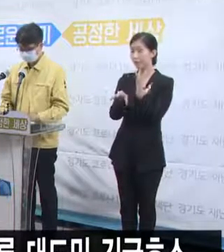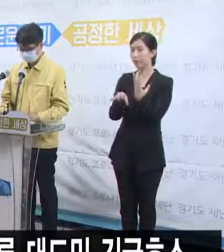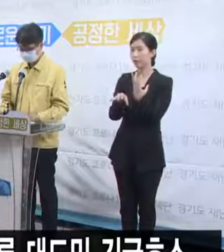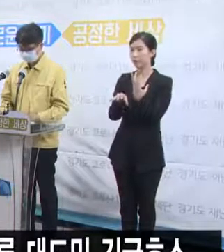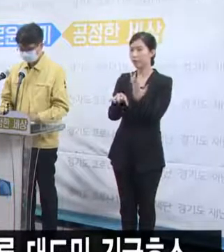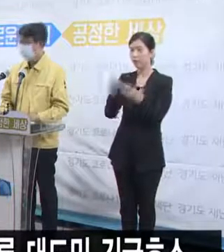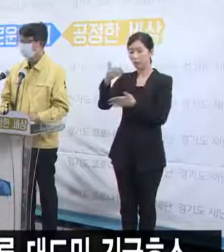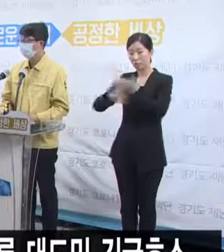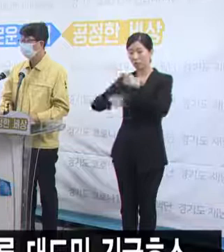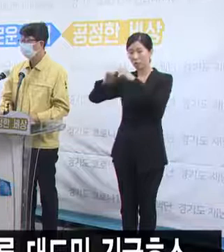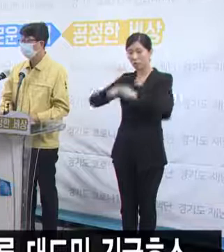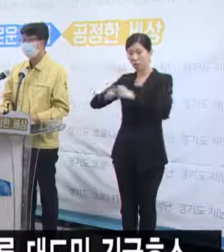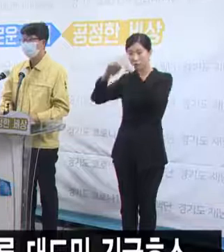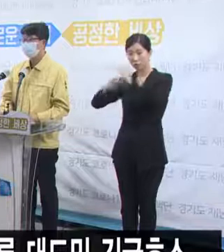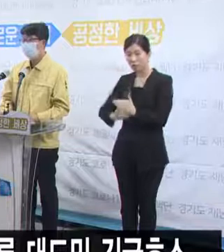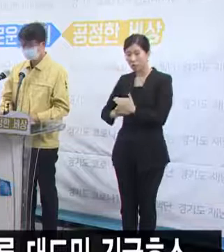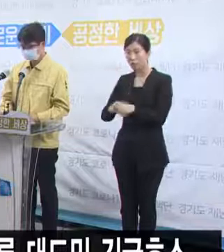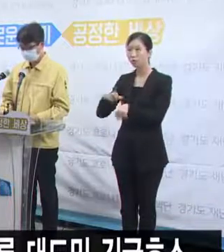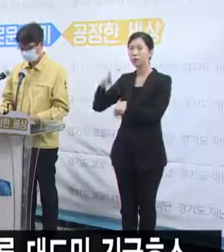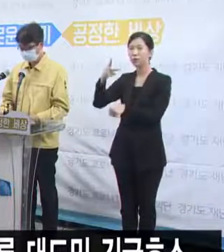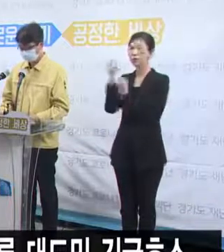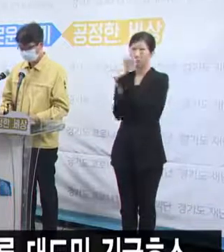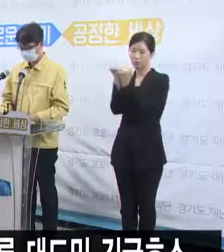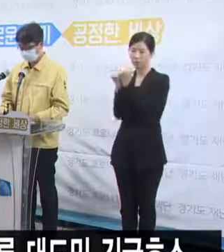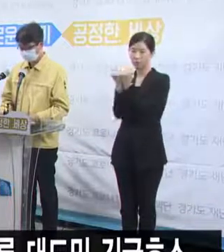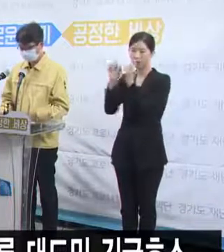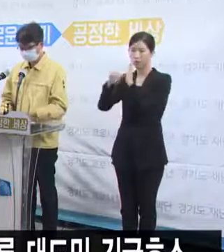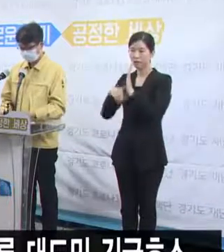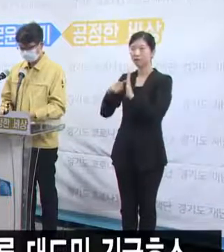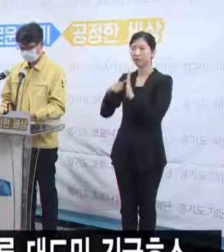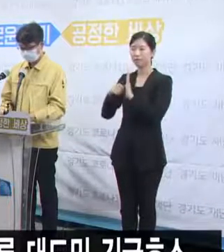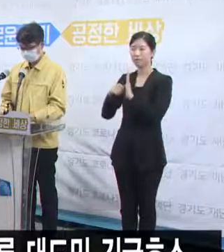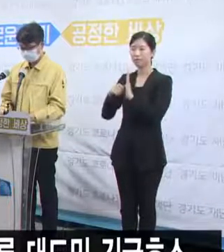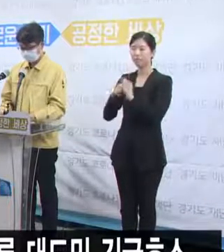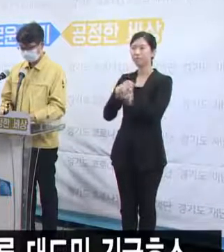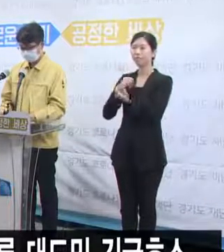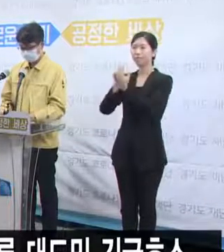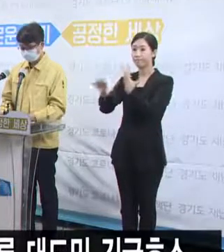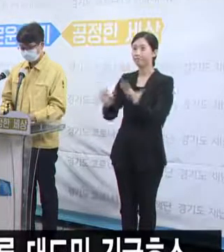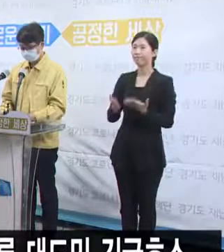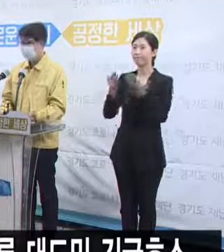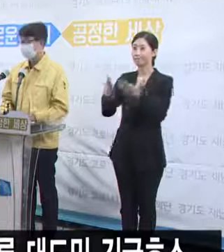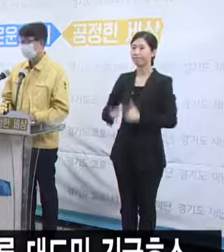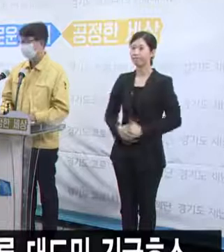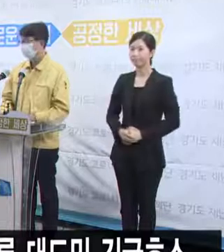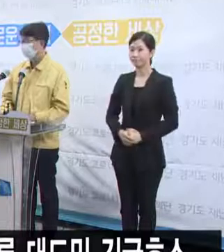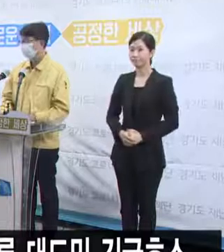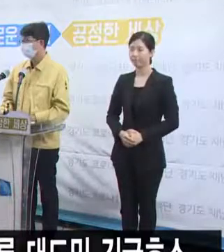나머지 세부적인 사항에 대해서는 2시 브리핑에서 질문 답변 드리도록 하겠습니다.